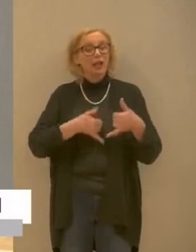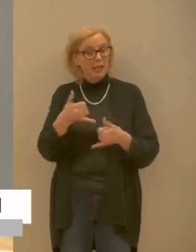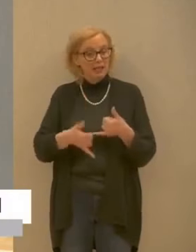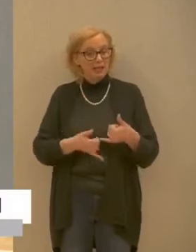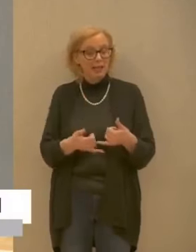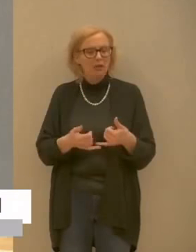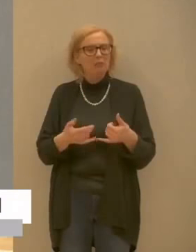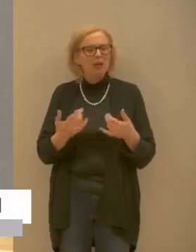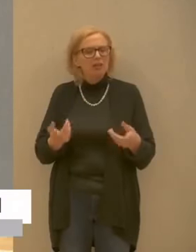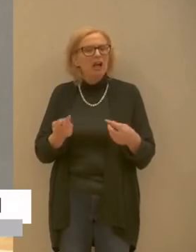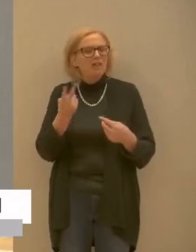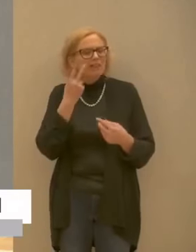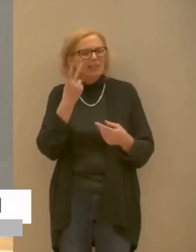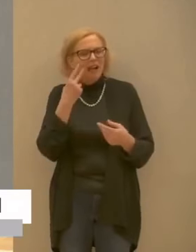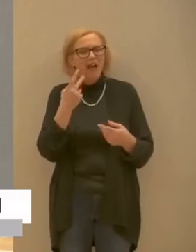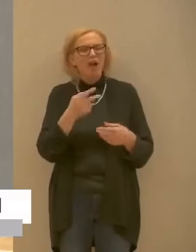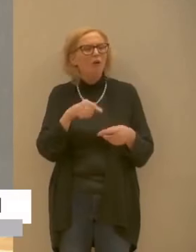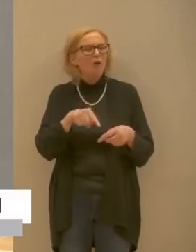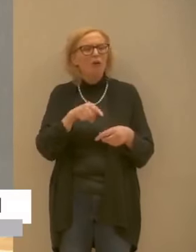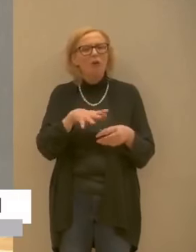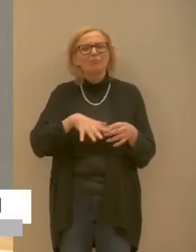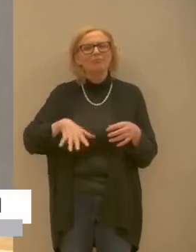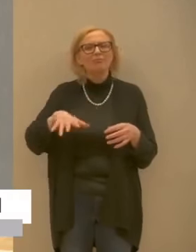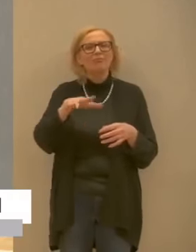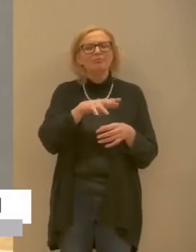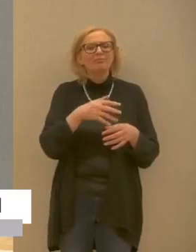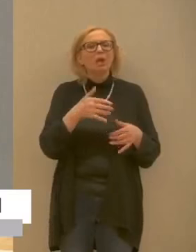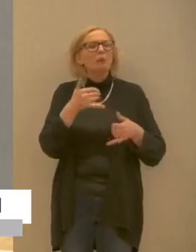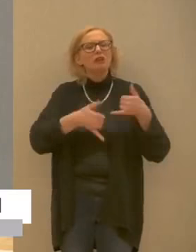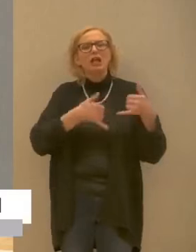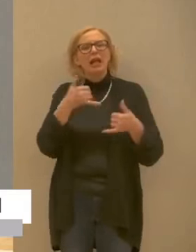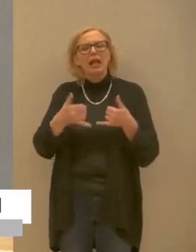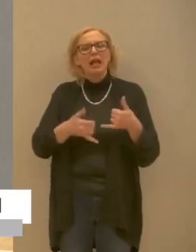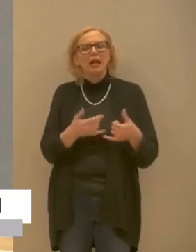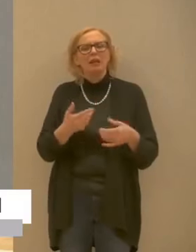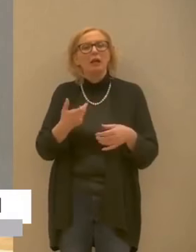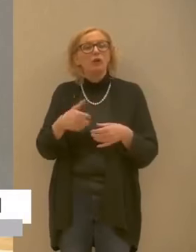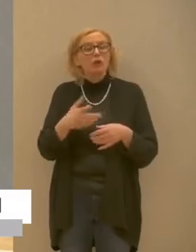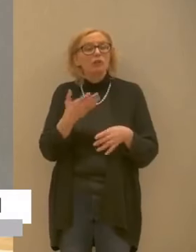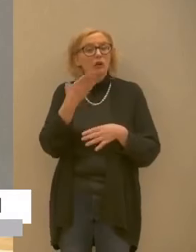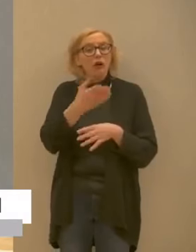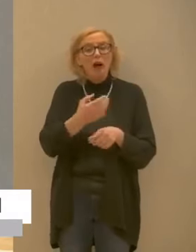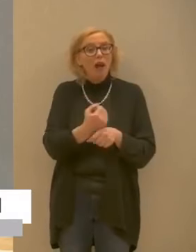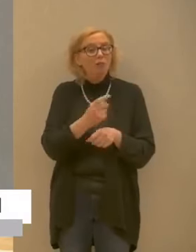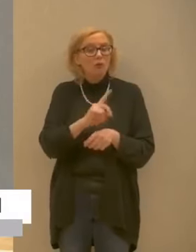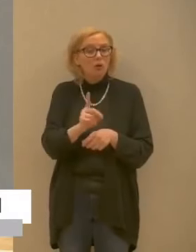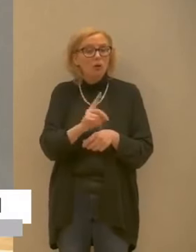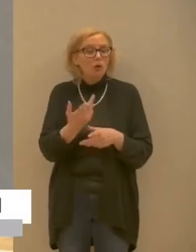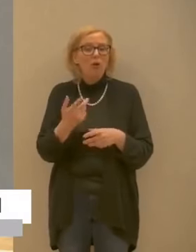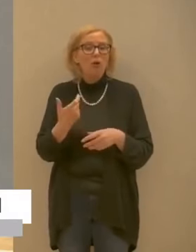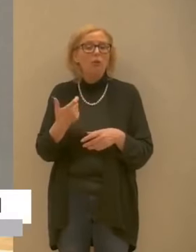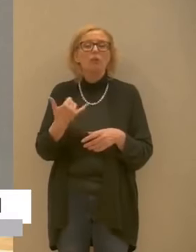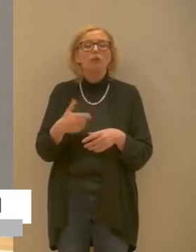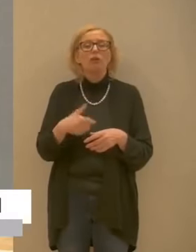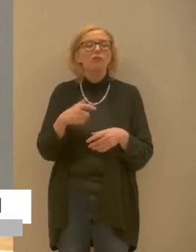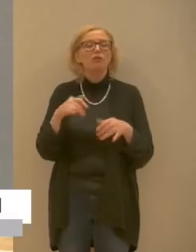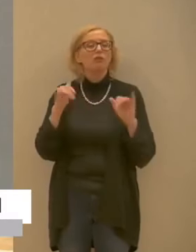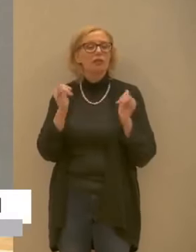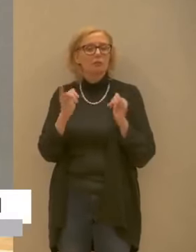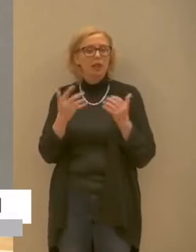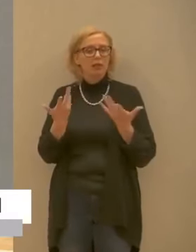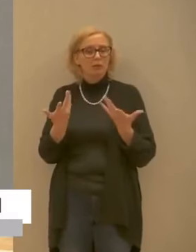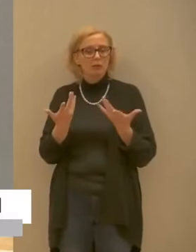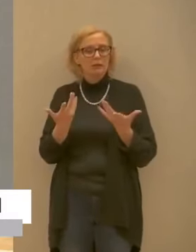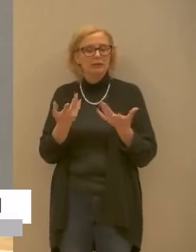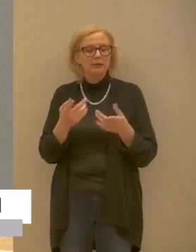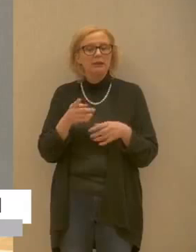oggi noi vediamo troppe persone in Trentino che non usano la bici per motivi di lavoro ma per di porto e anche ancora troppe persone che